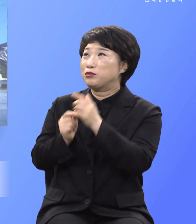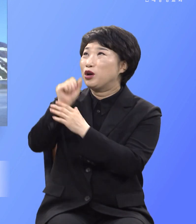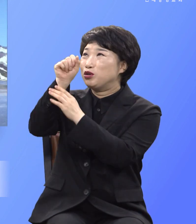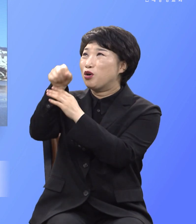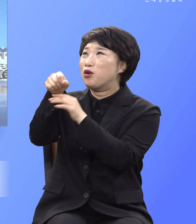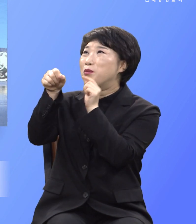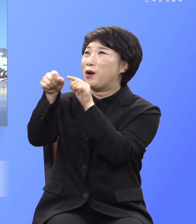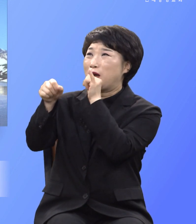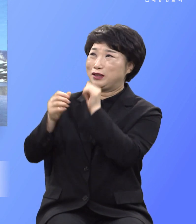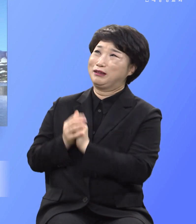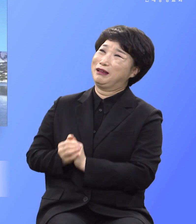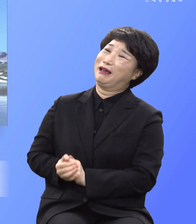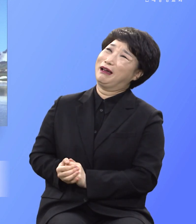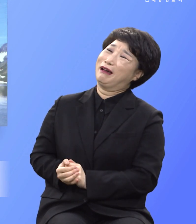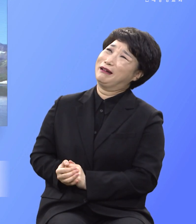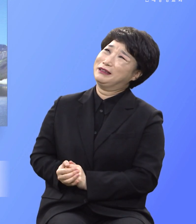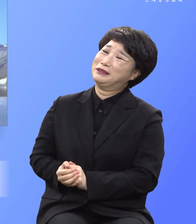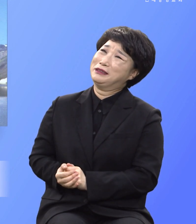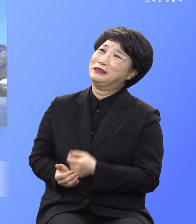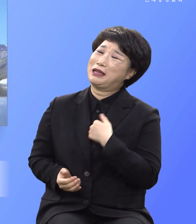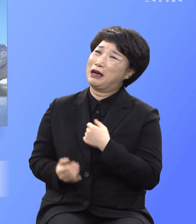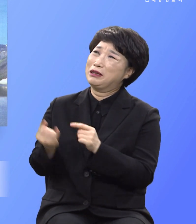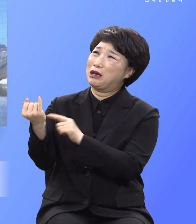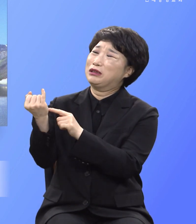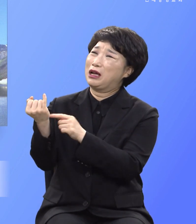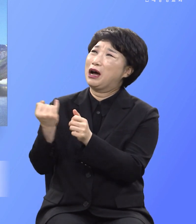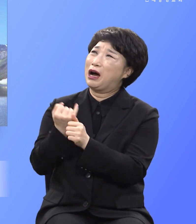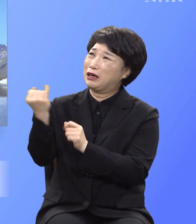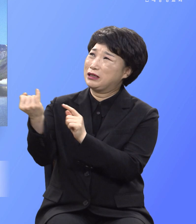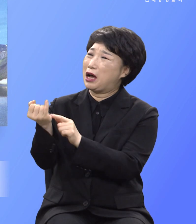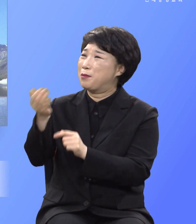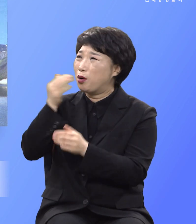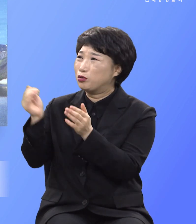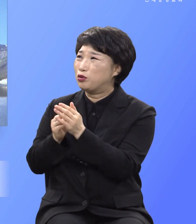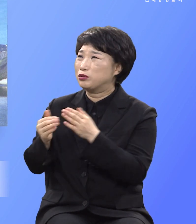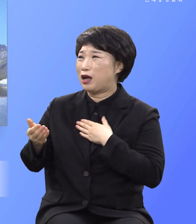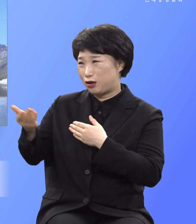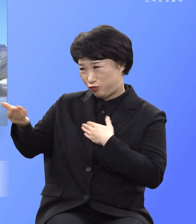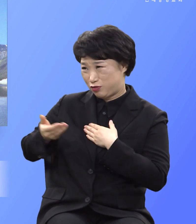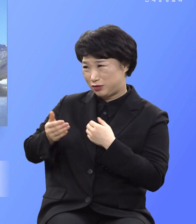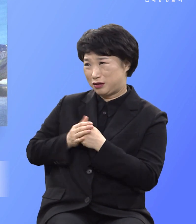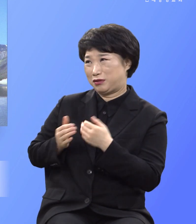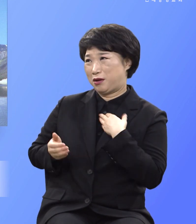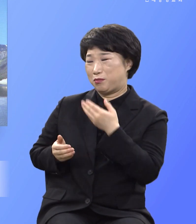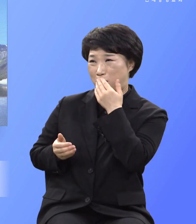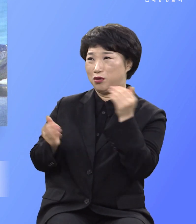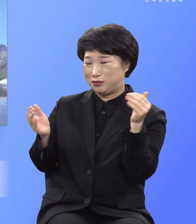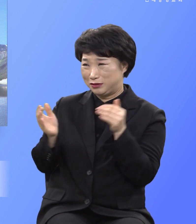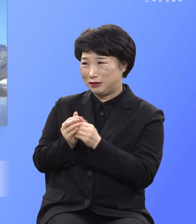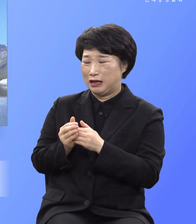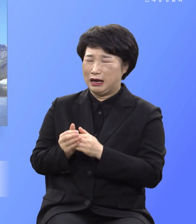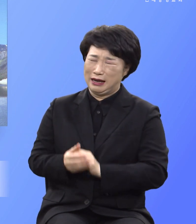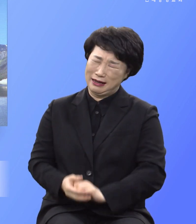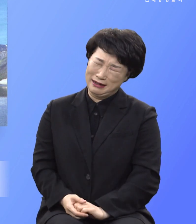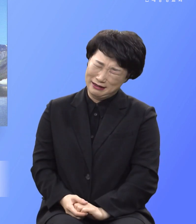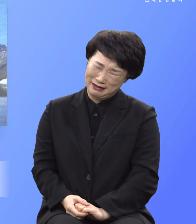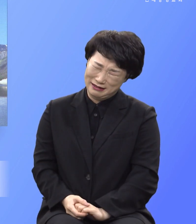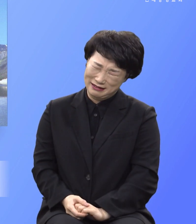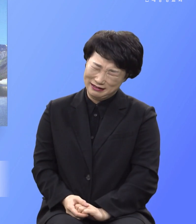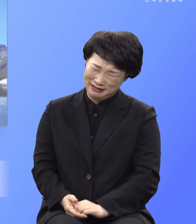여자가 먹고 죽어서 먹었는데요 참 내가 죽을